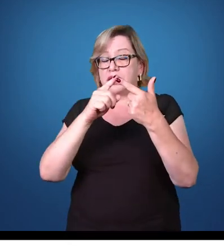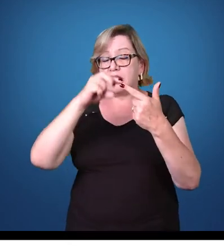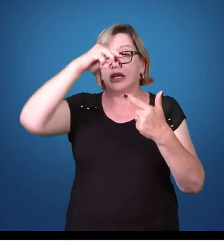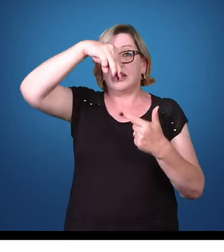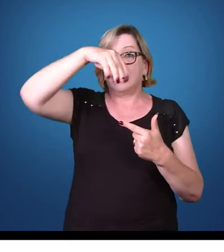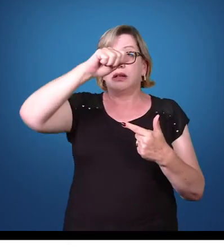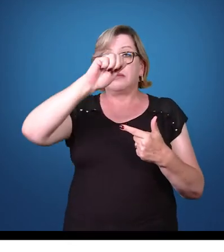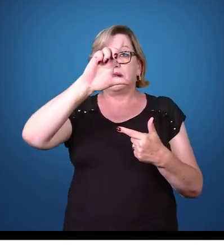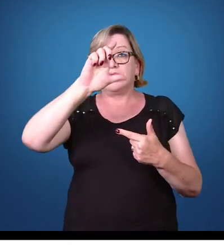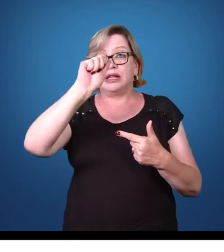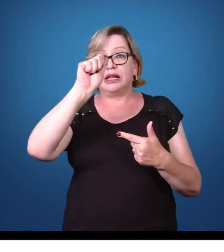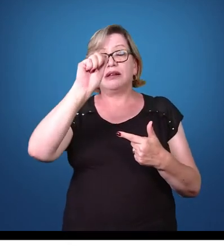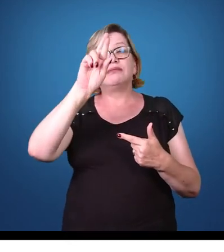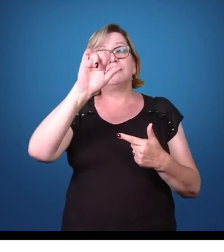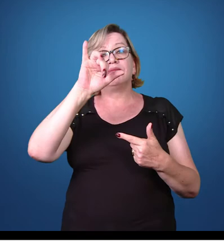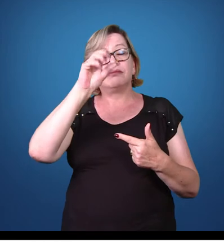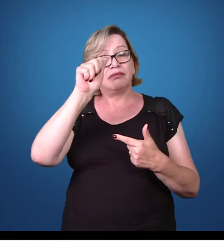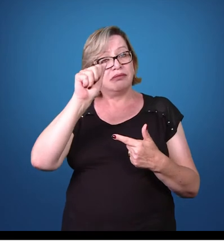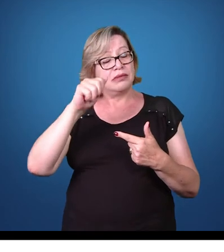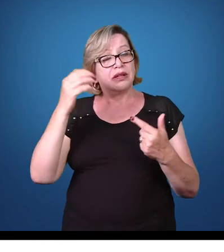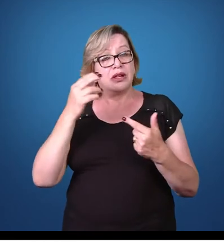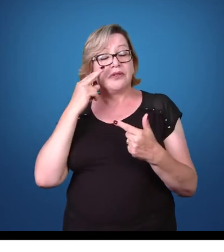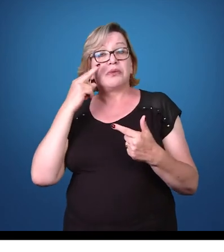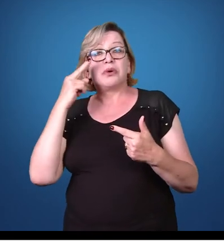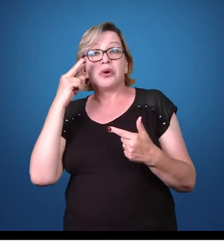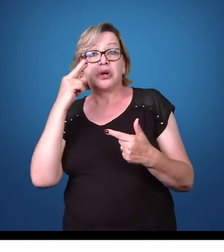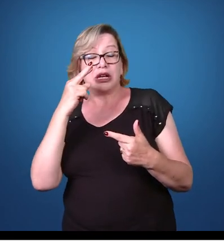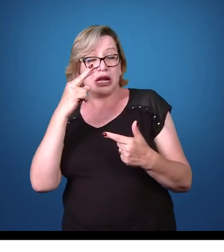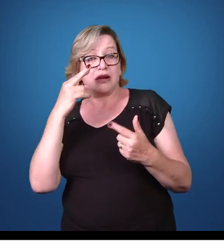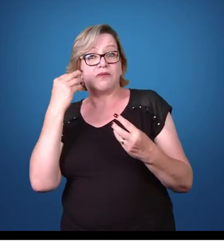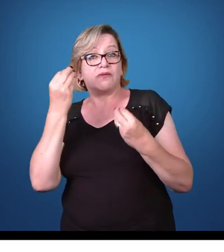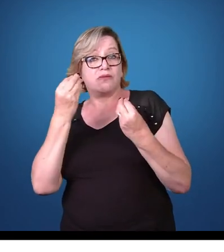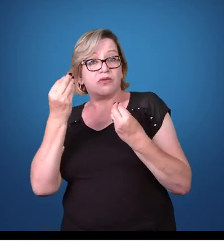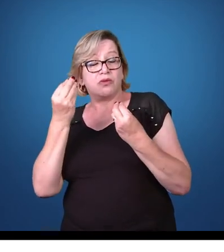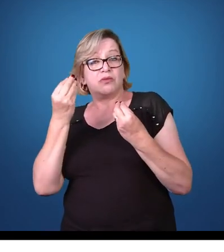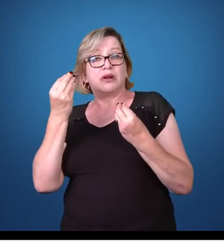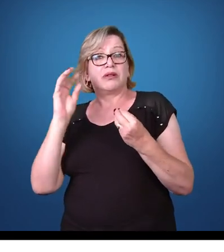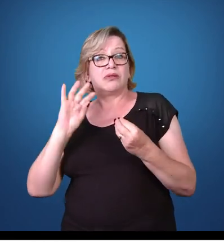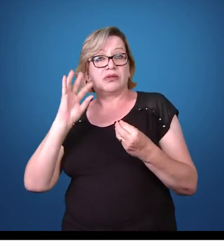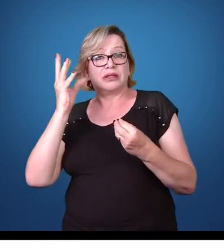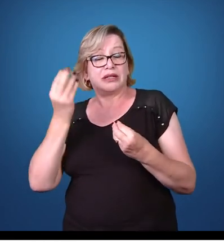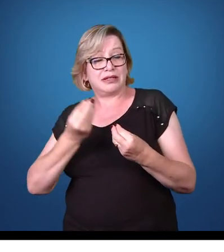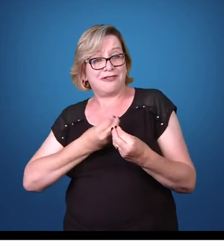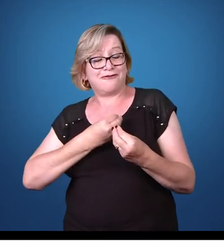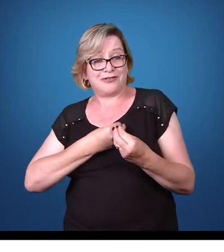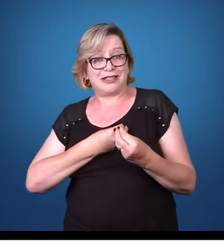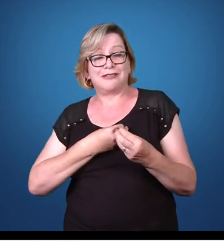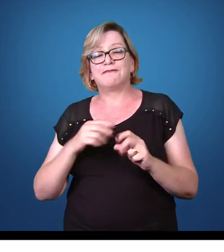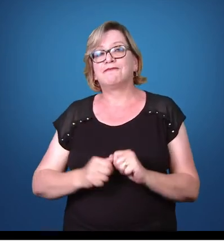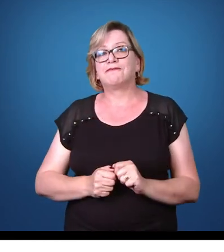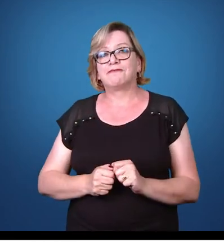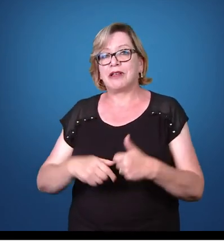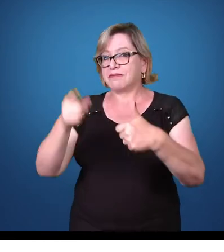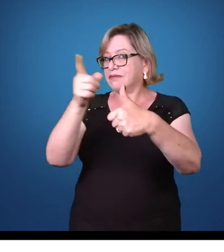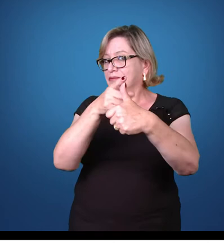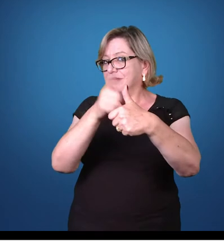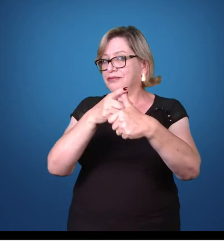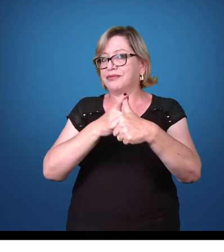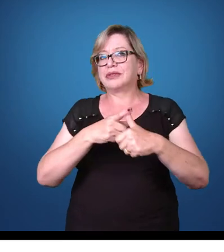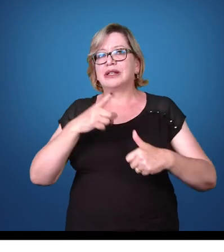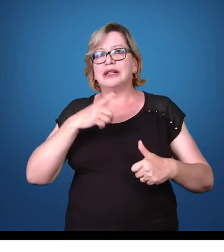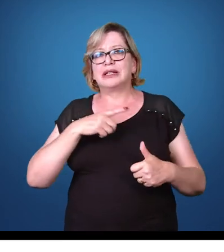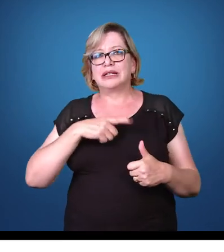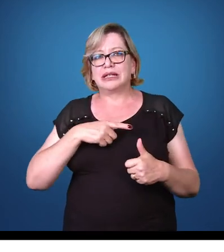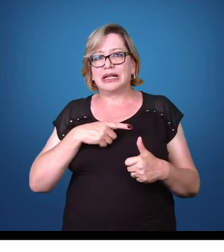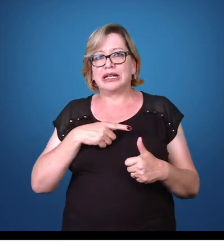que funciona o ciclo de vida de cada um dos organismos causadores dessa doença. Bom, a giardíase, ela apresenta o que a gente